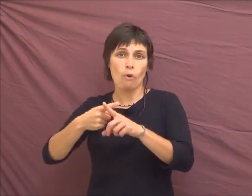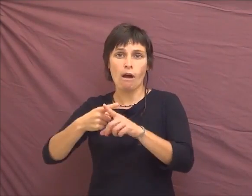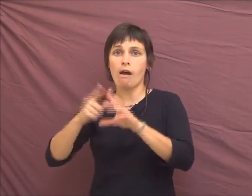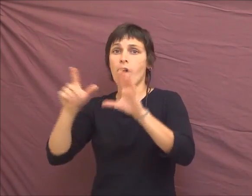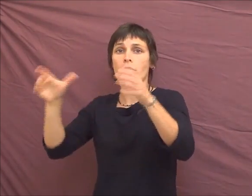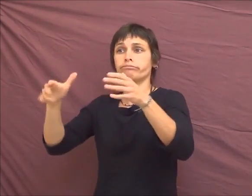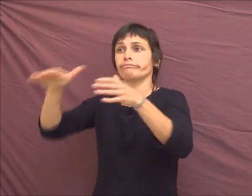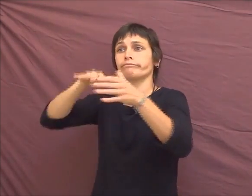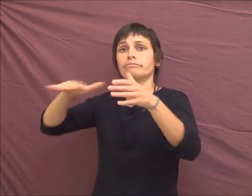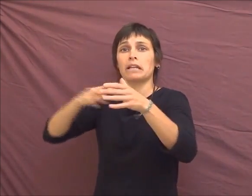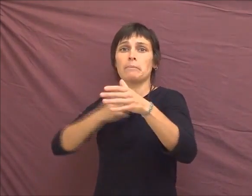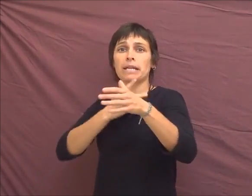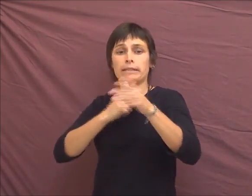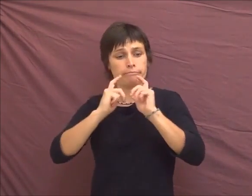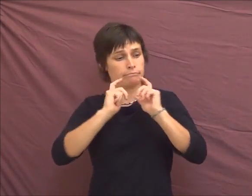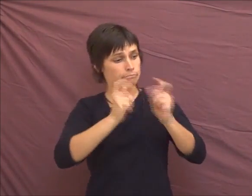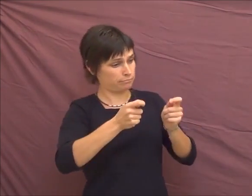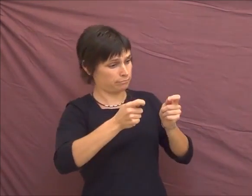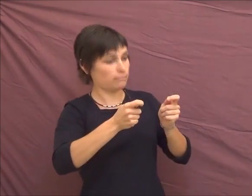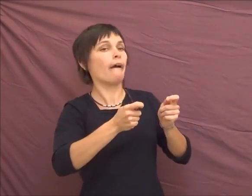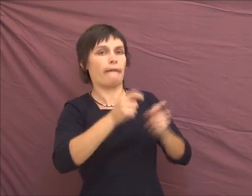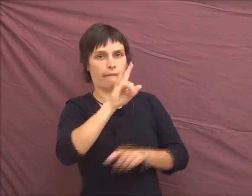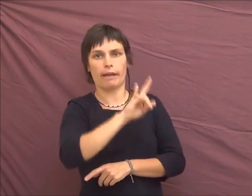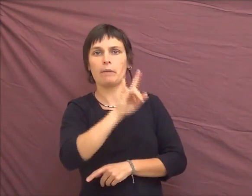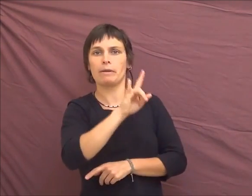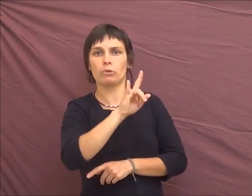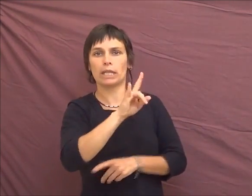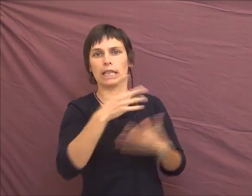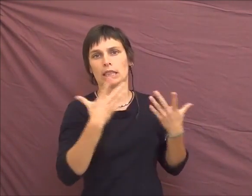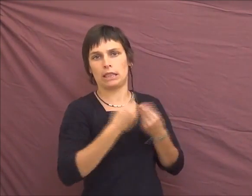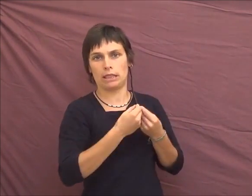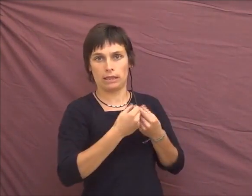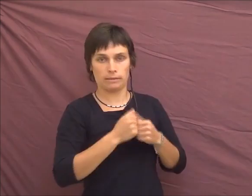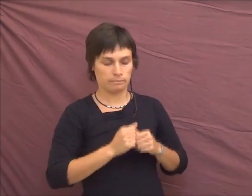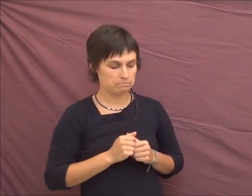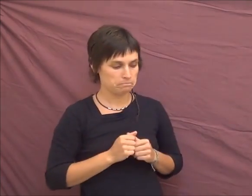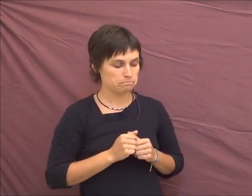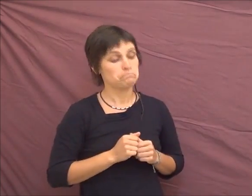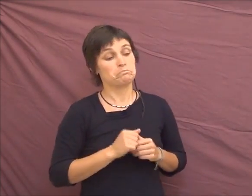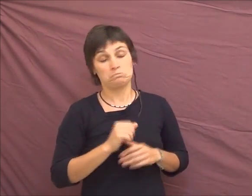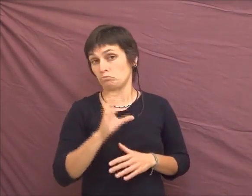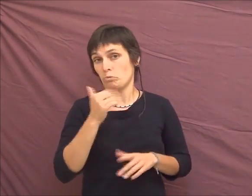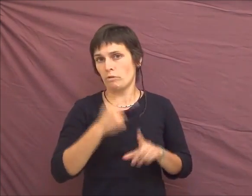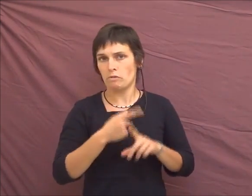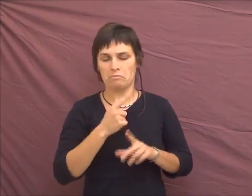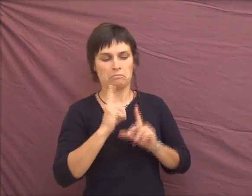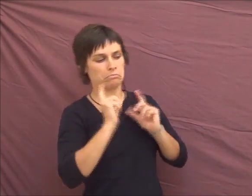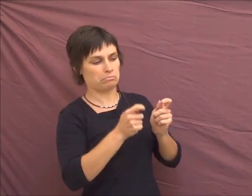Et la première nosographie médicale nous décrivant, c'était hermaphrodite, hermaphroditisme.